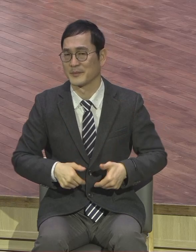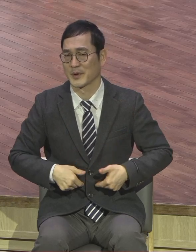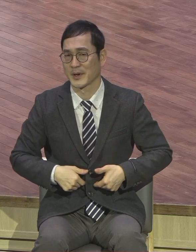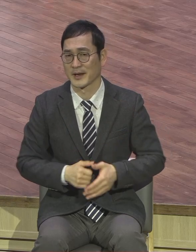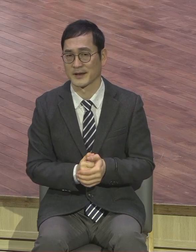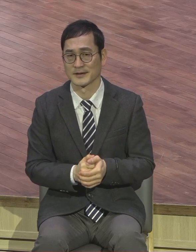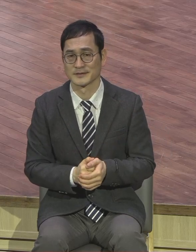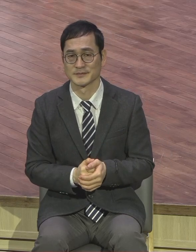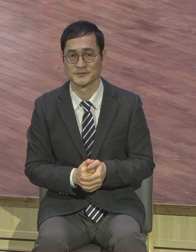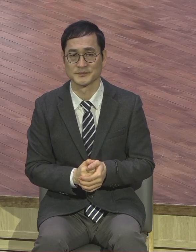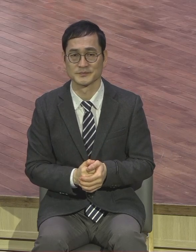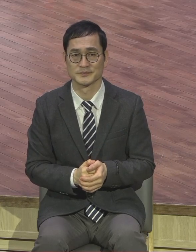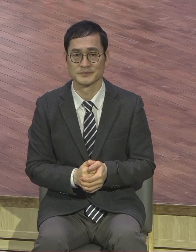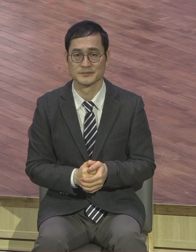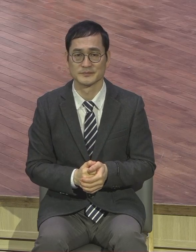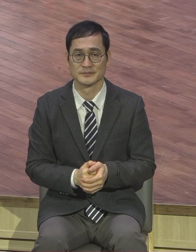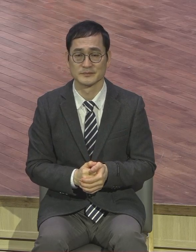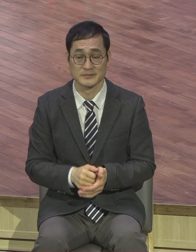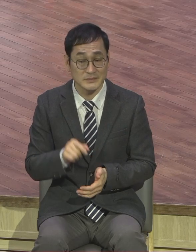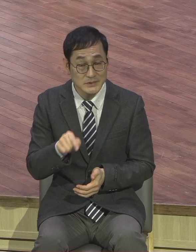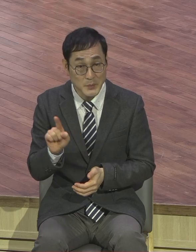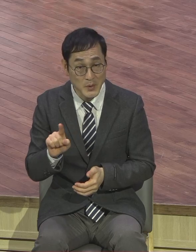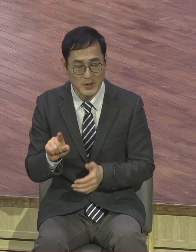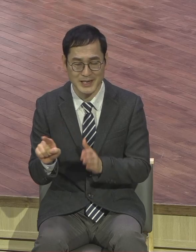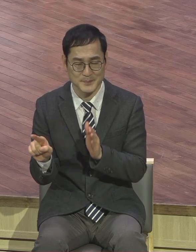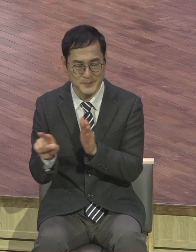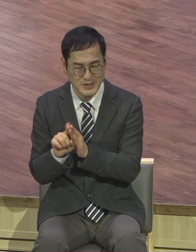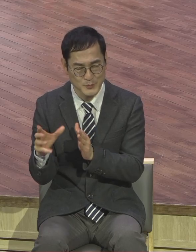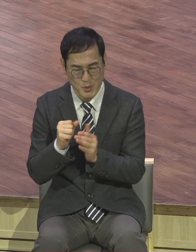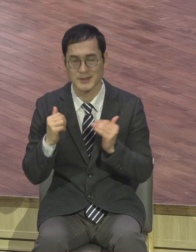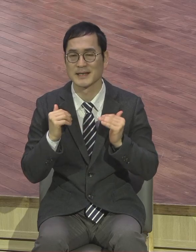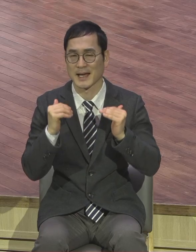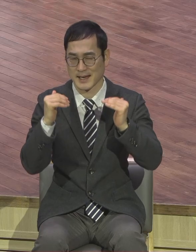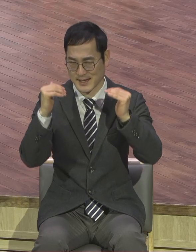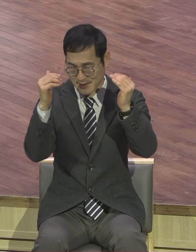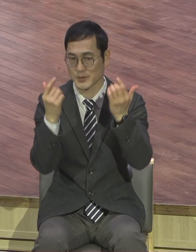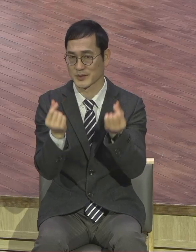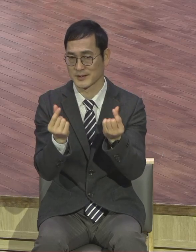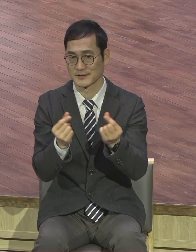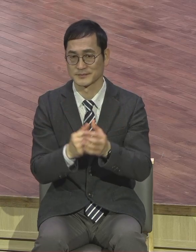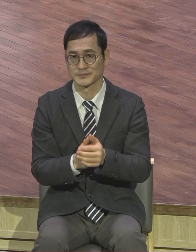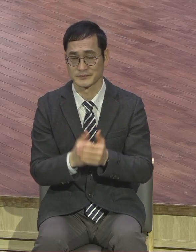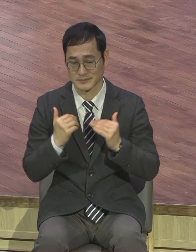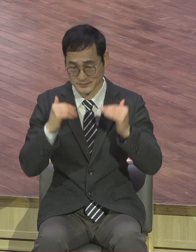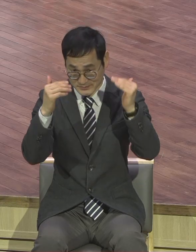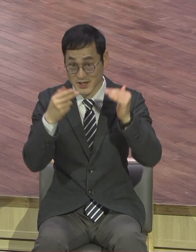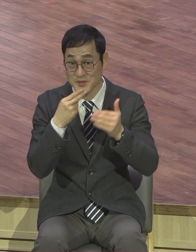지어다. 믿음이에요. 믿음. 날마다 자라는 게 정상이요. 자라지 못하면 도대해야 됩니다.